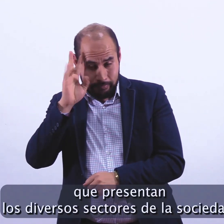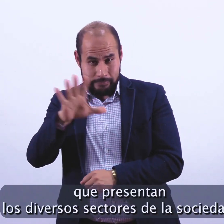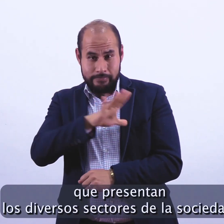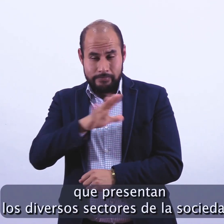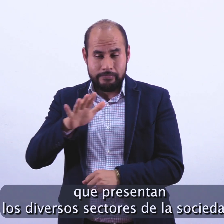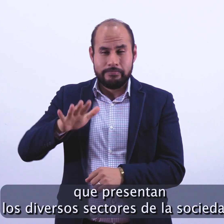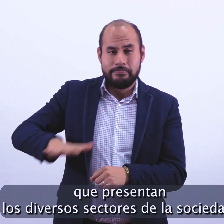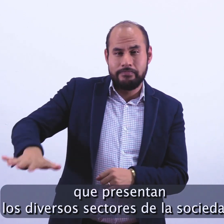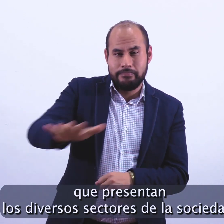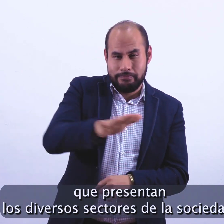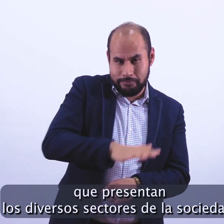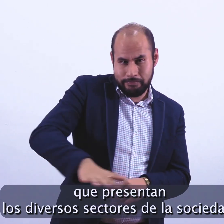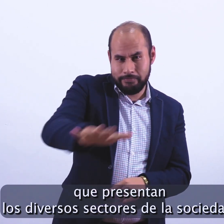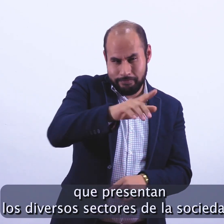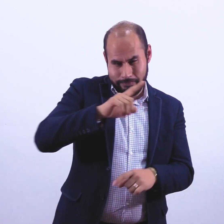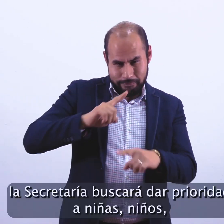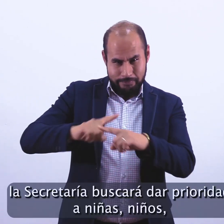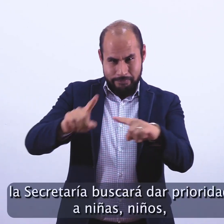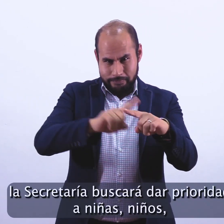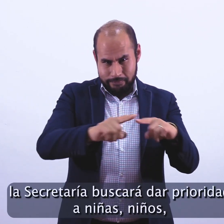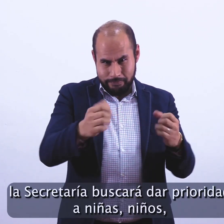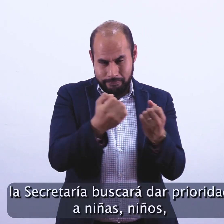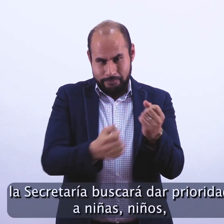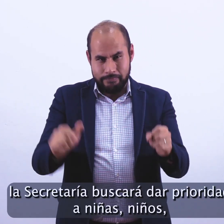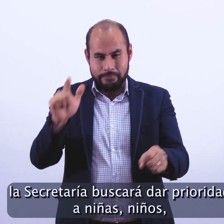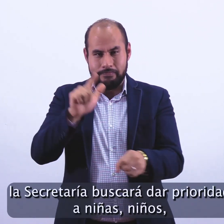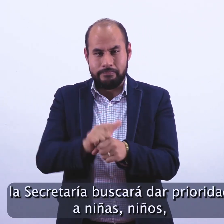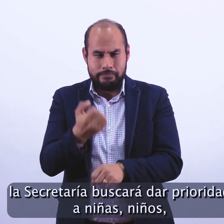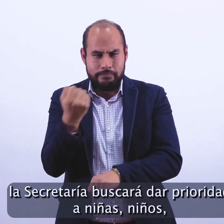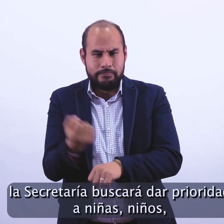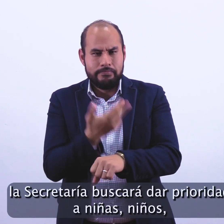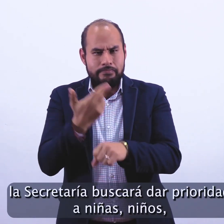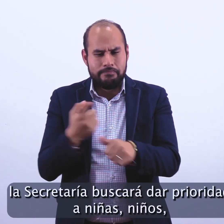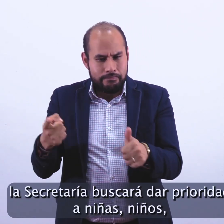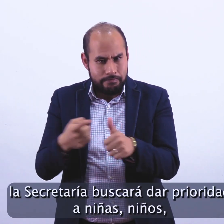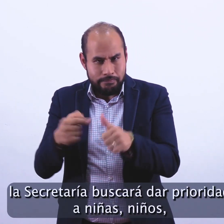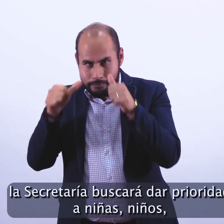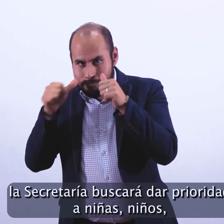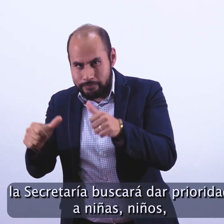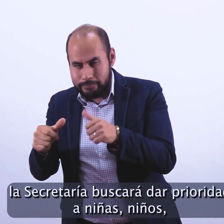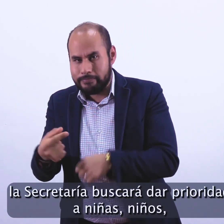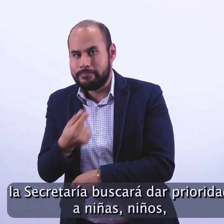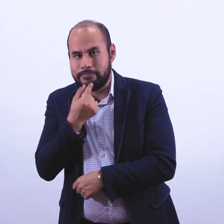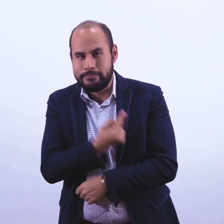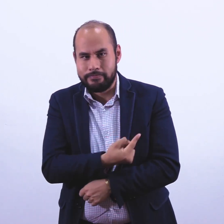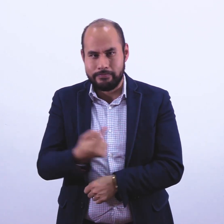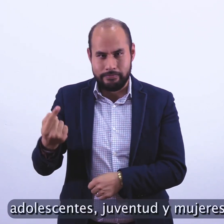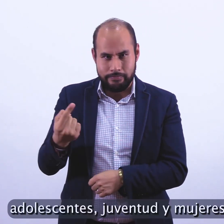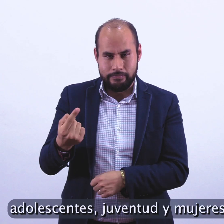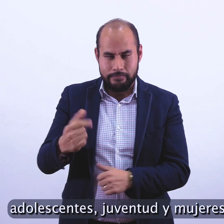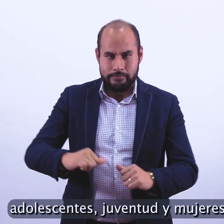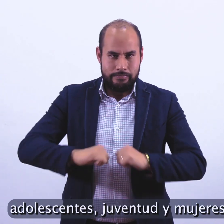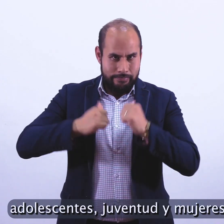diversos sectores de la sociedad, la Secretaría buscará dar prioridad a niñas, niños, adolescentes,